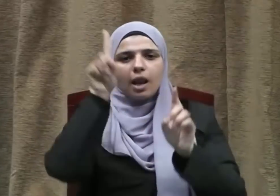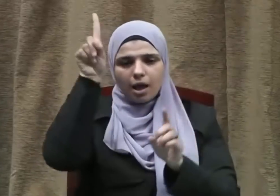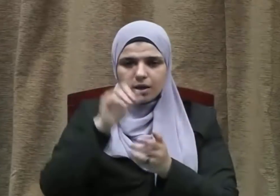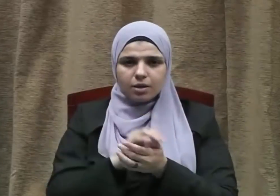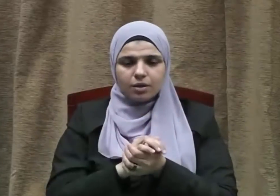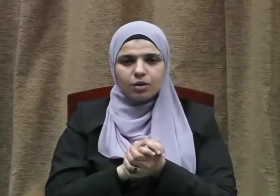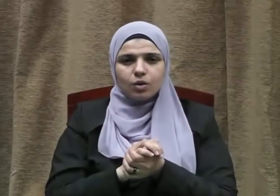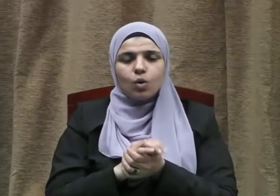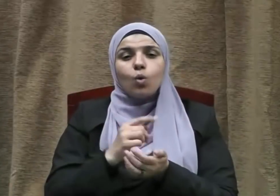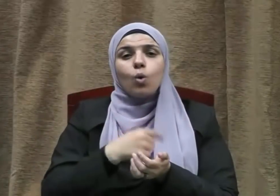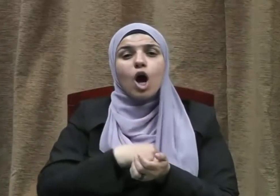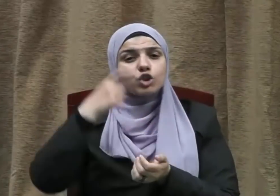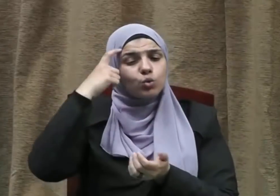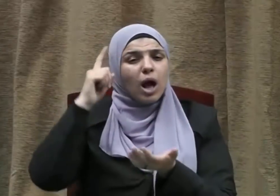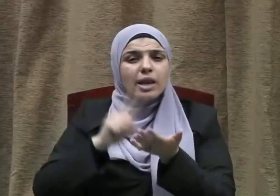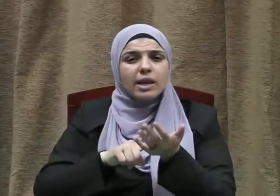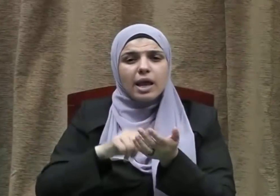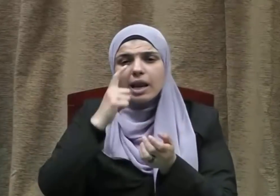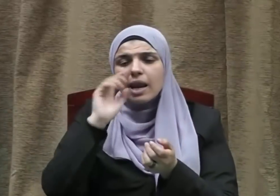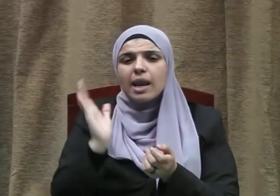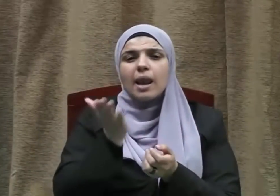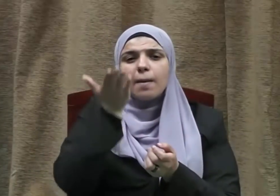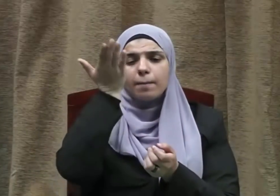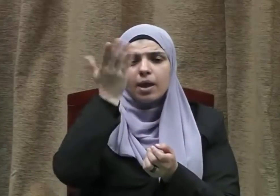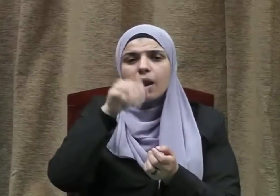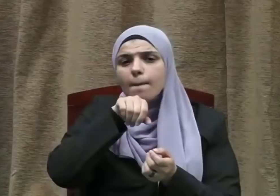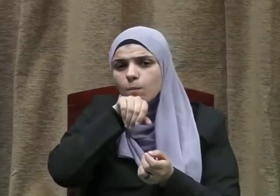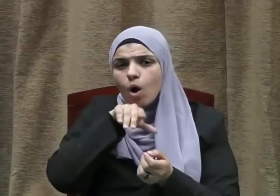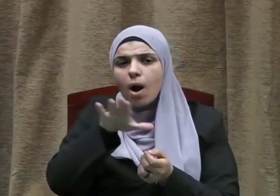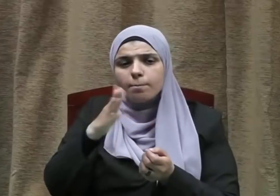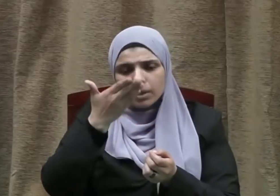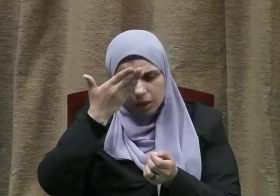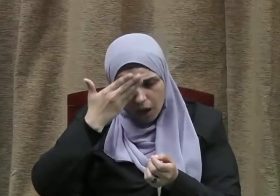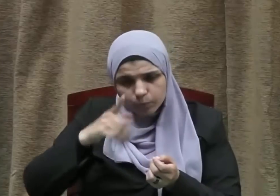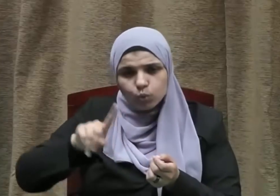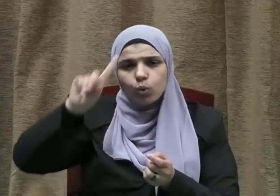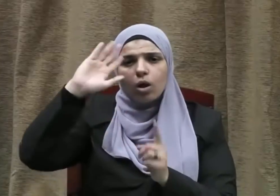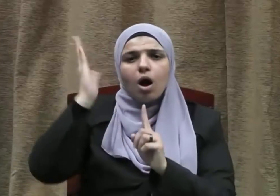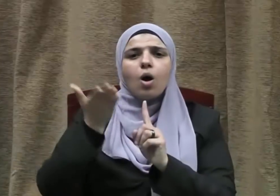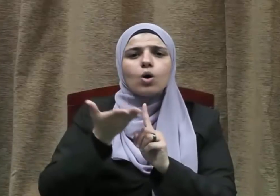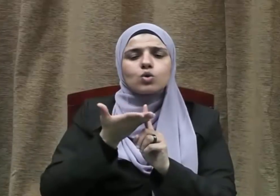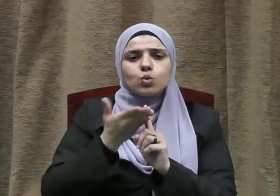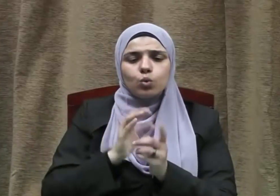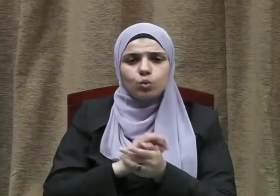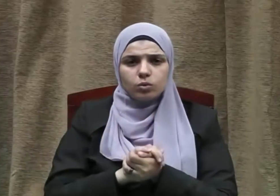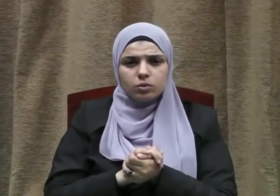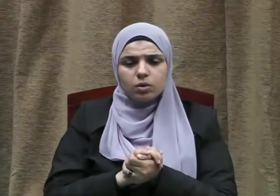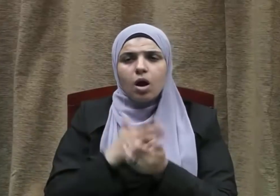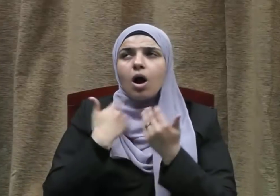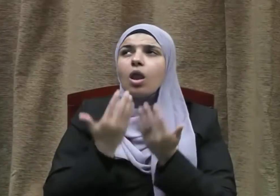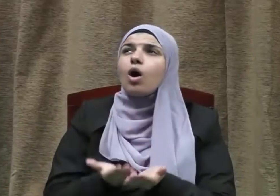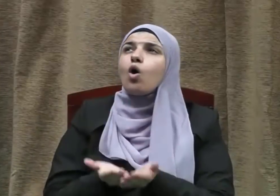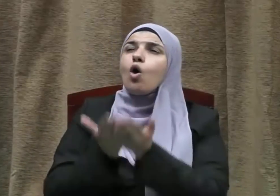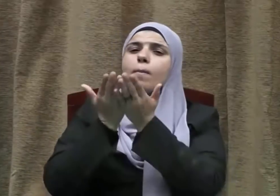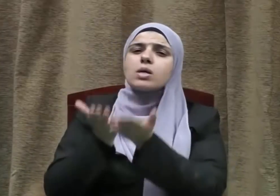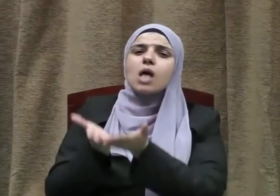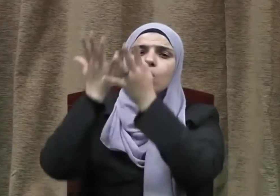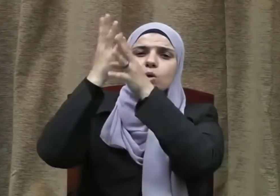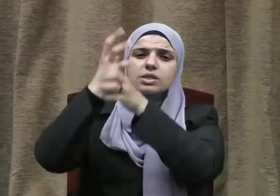الله وحده لا شريك له وأشهد أن سيدنا ونبينا محمدًا عبده ورسوله